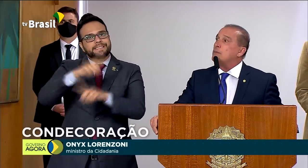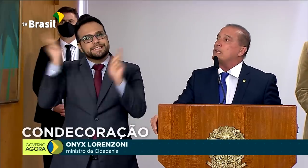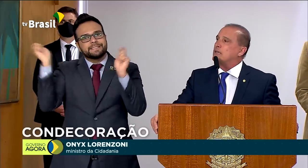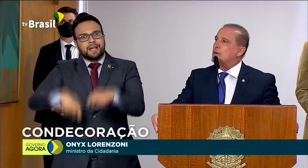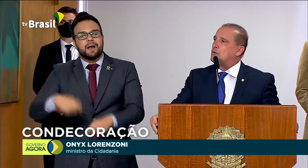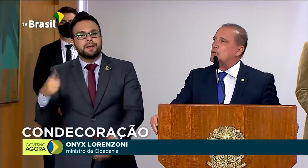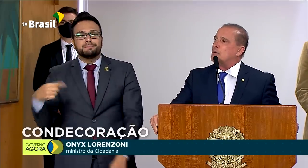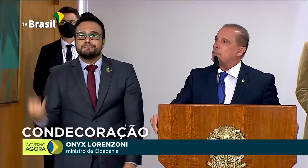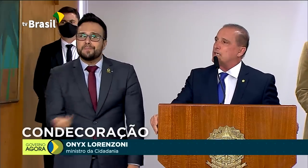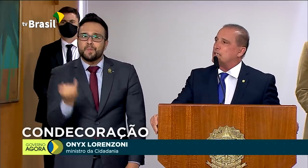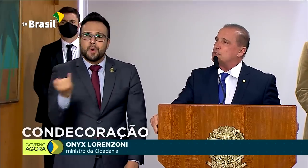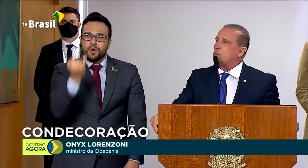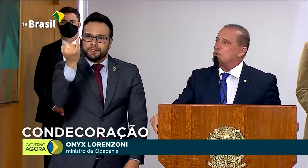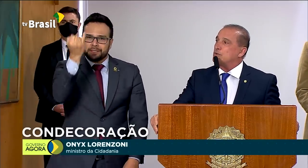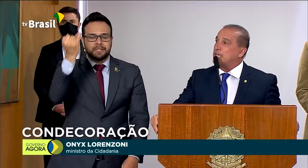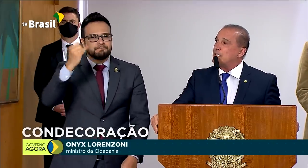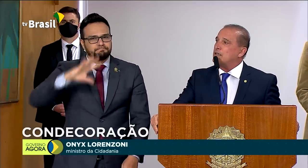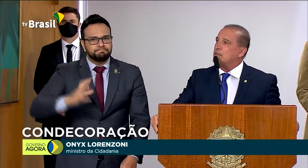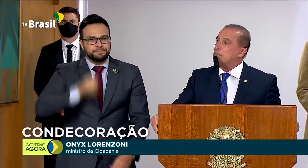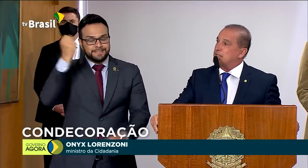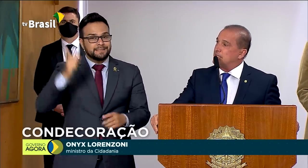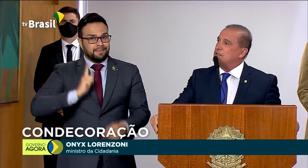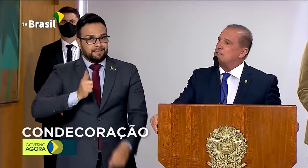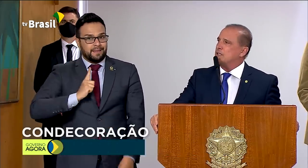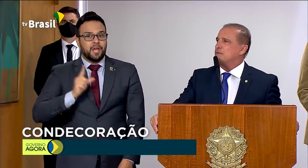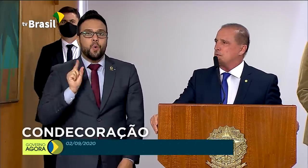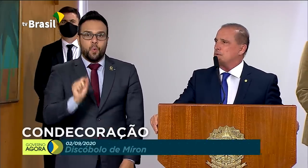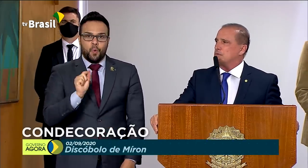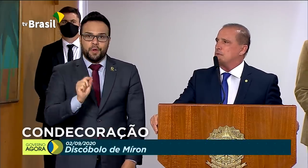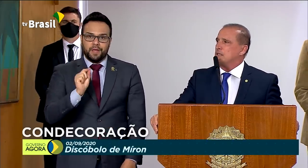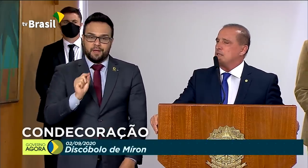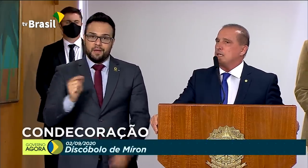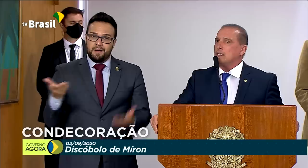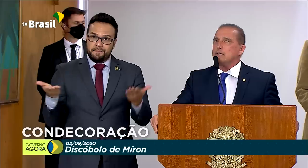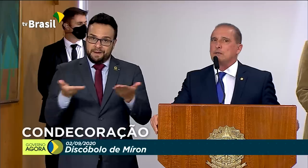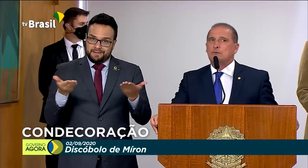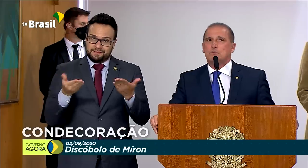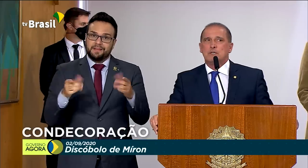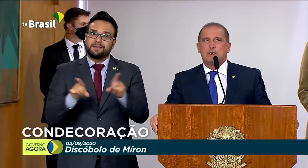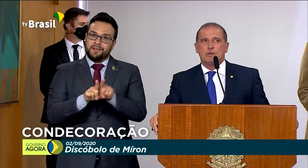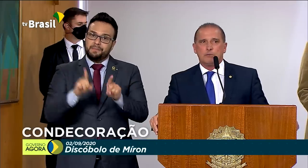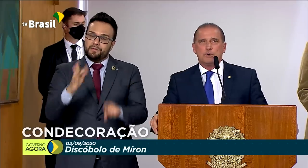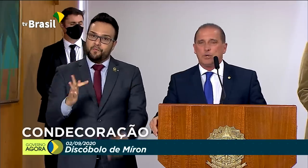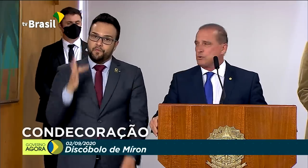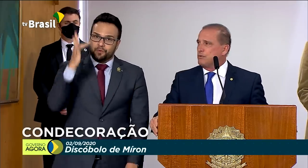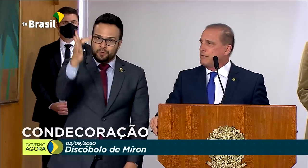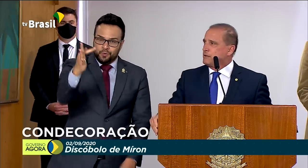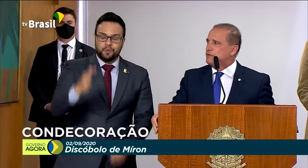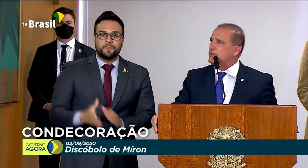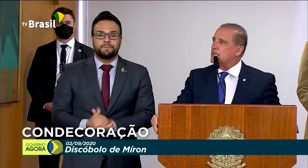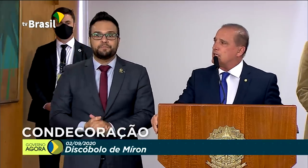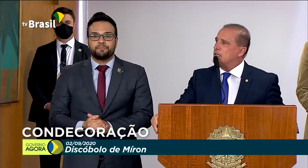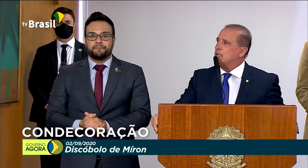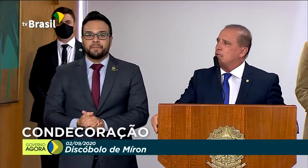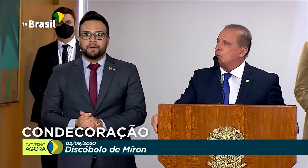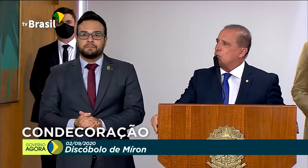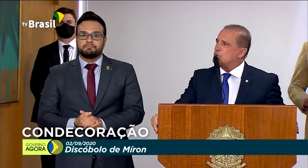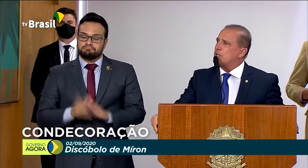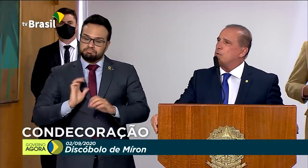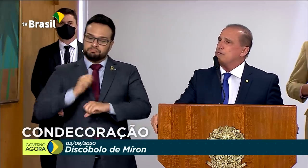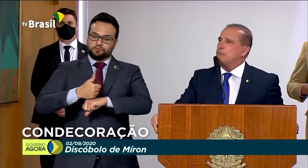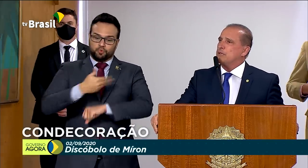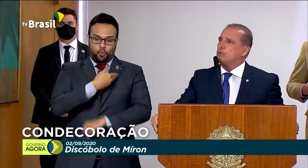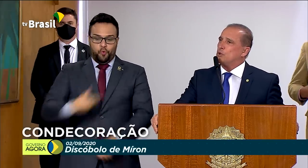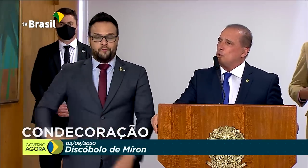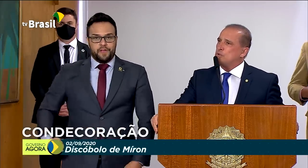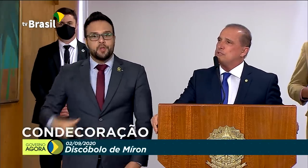fundamental para que eles possam ter presente e ter futuro. Então, em nome do nosso governo, fica aqui o